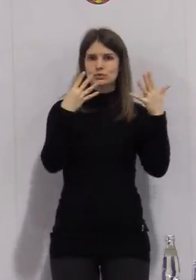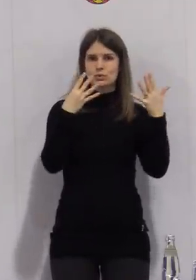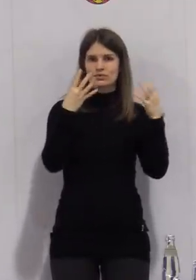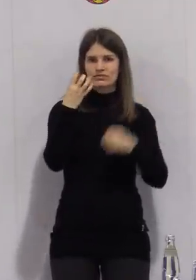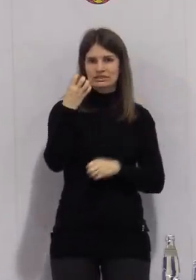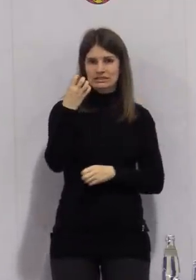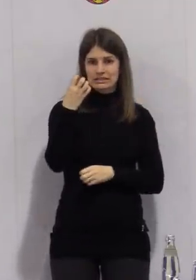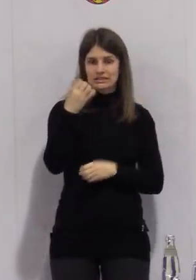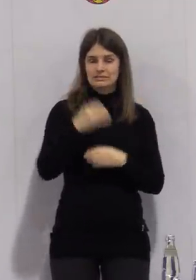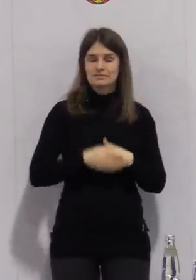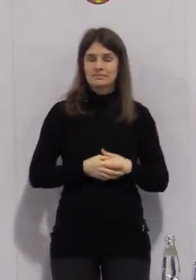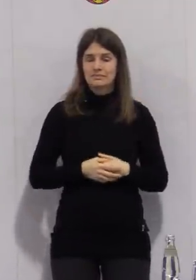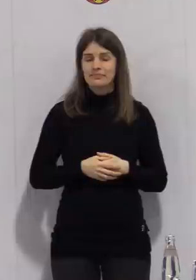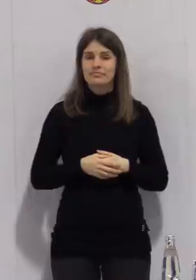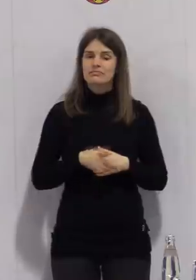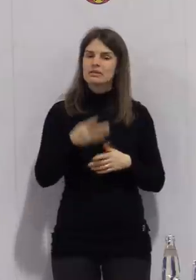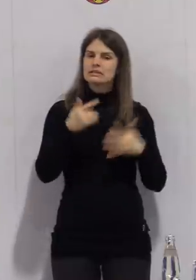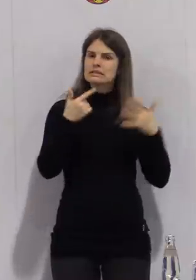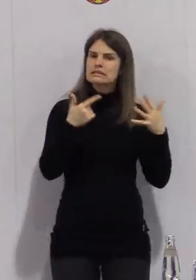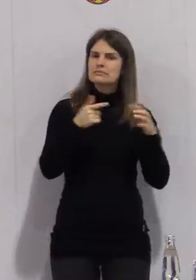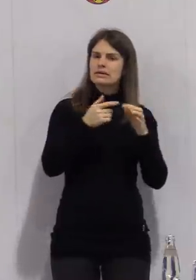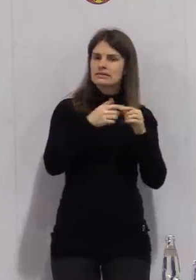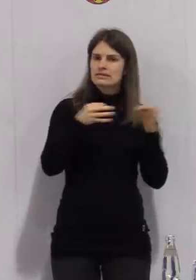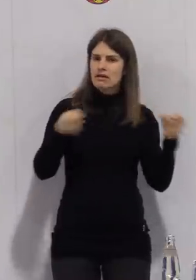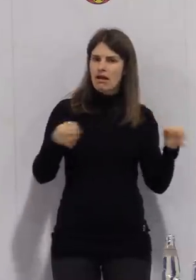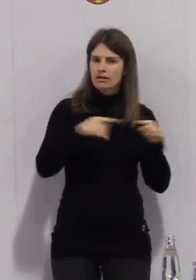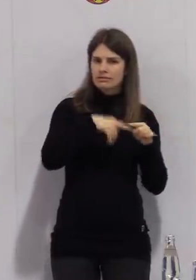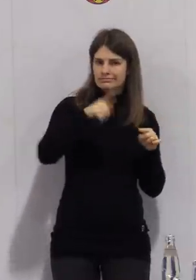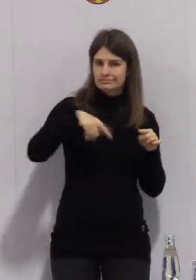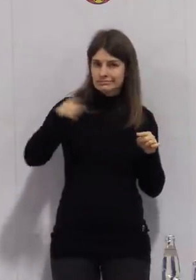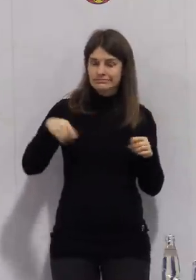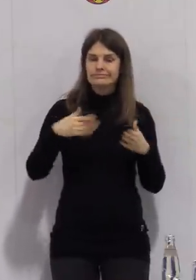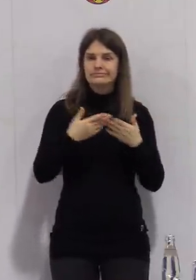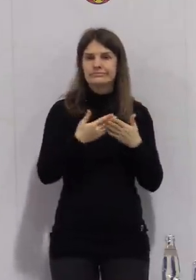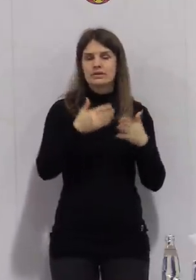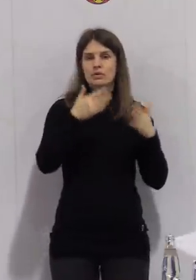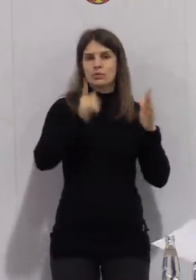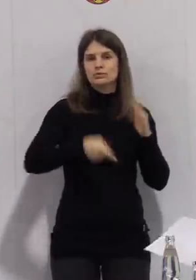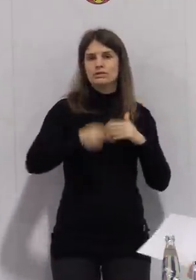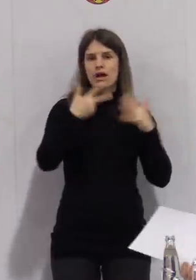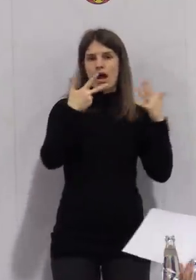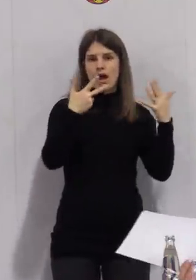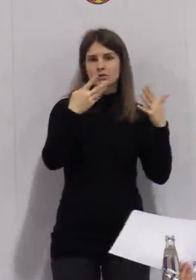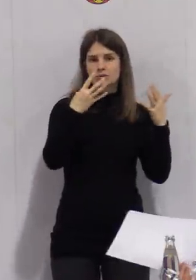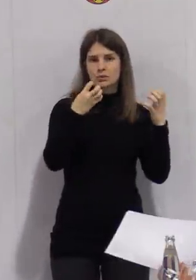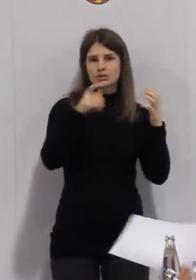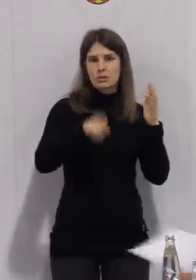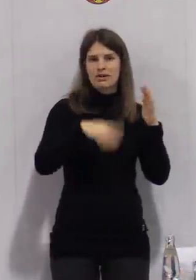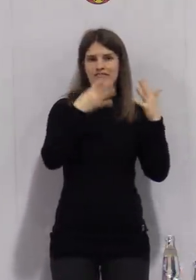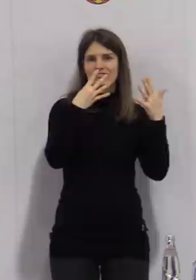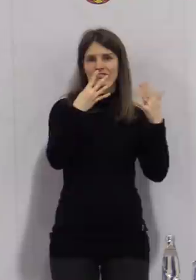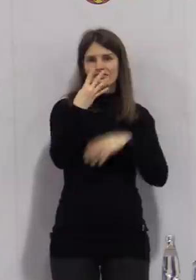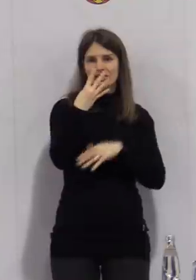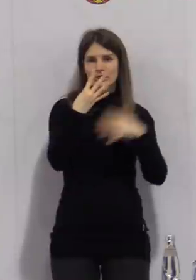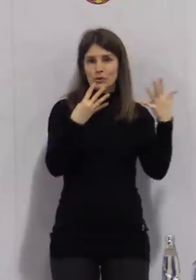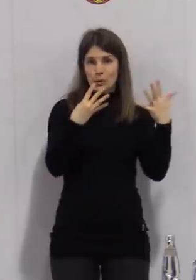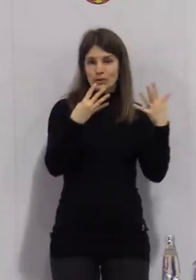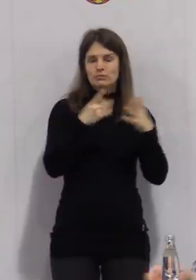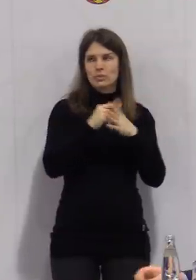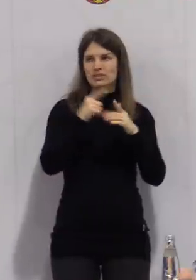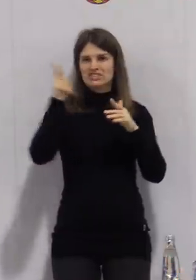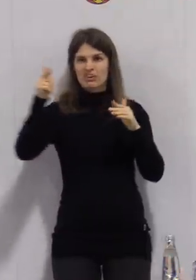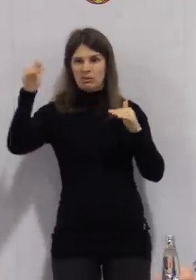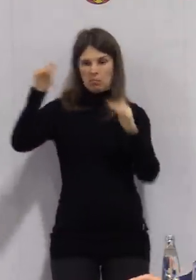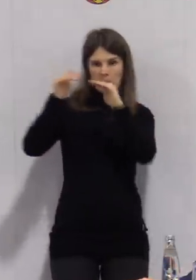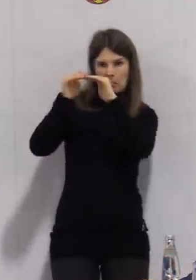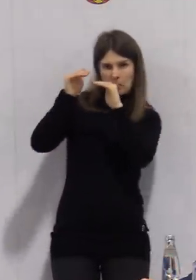Unsere Sieben-Tages-Inzidenz beträgt 198,49, also knapp unter der 200. Leider